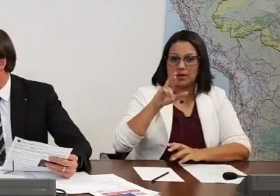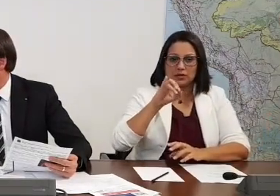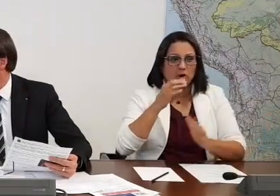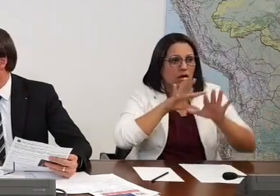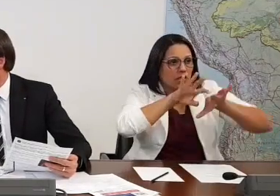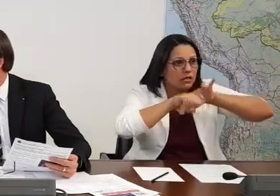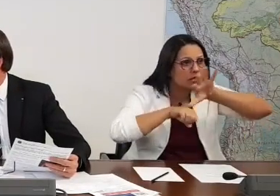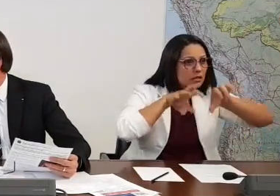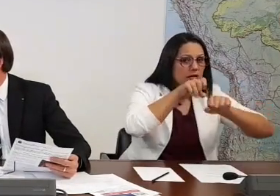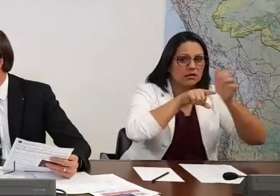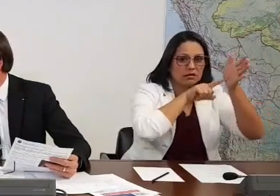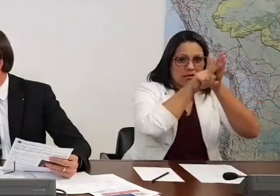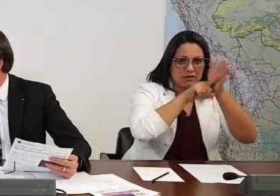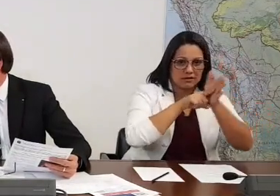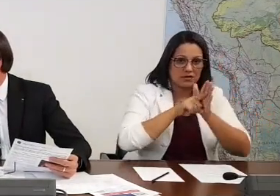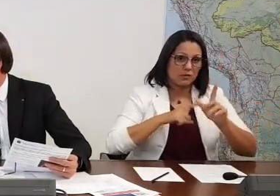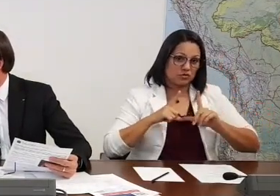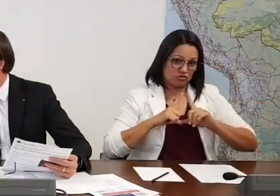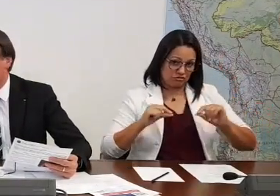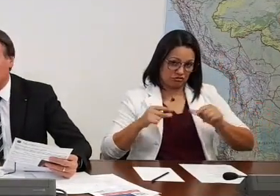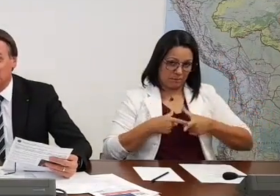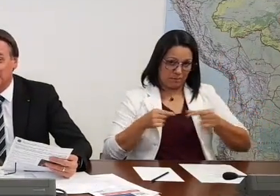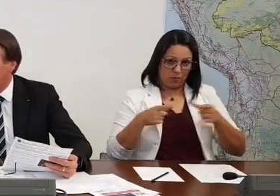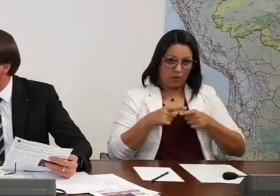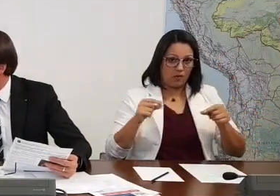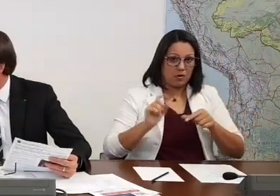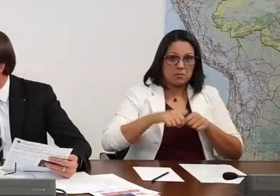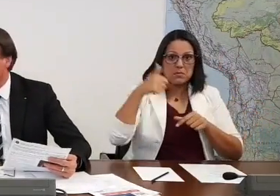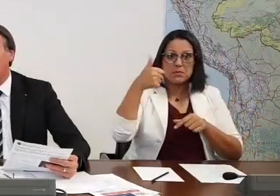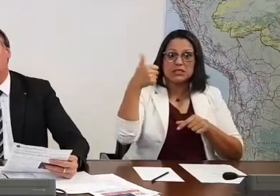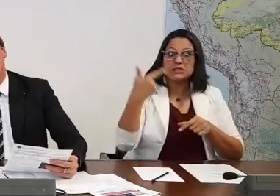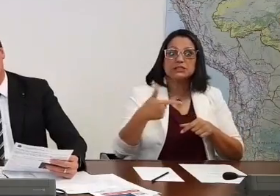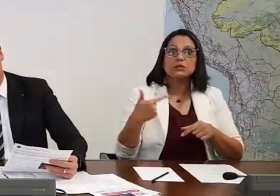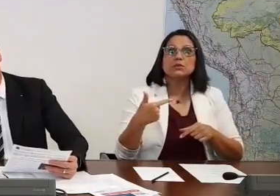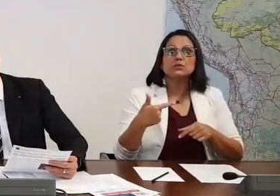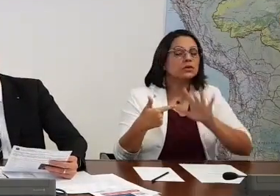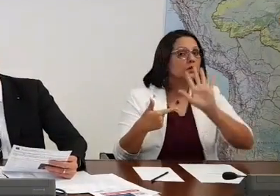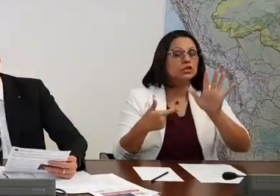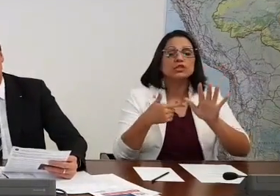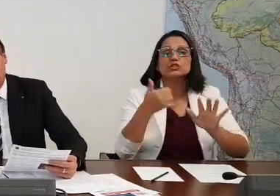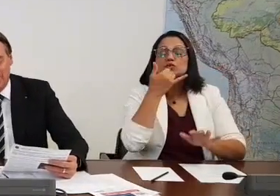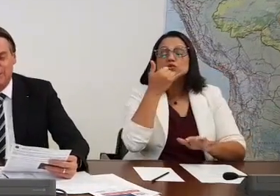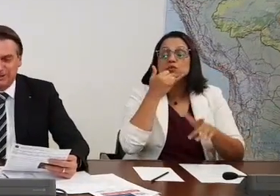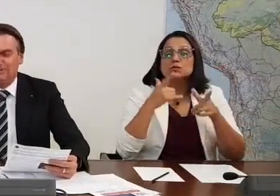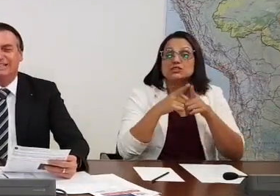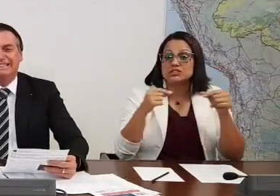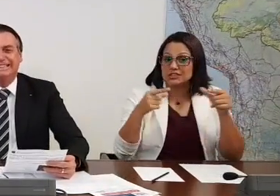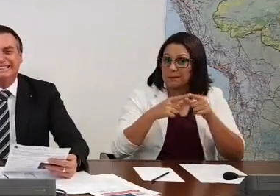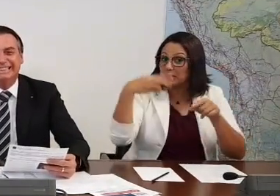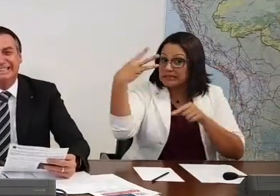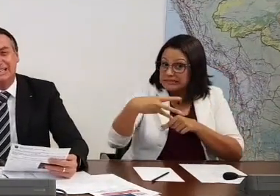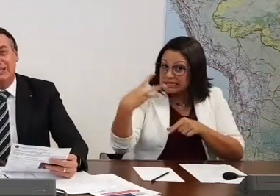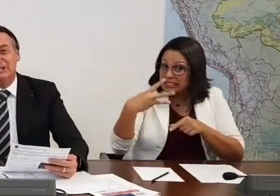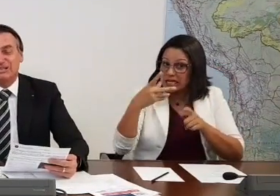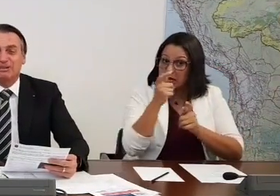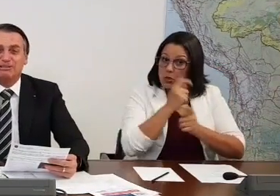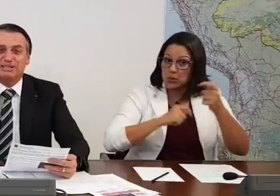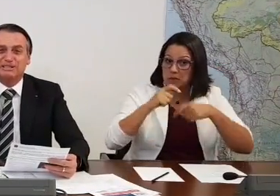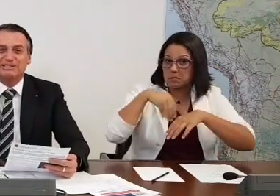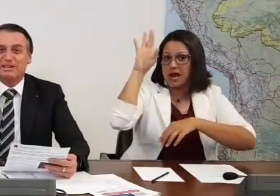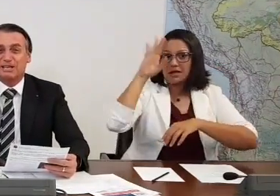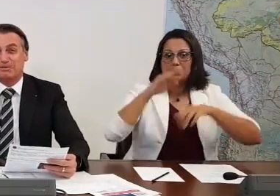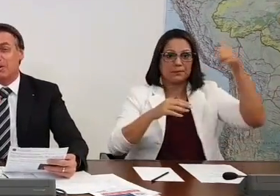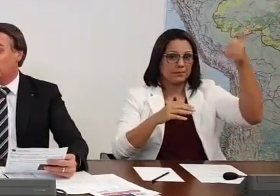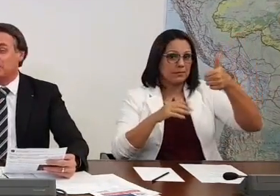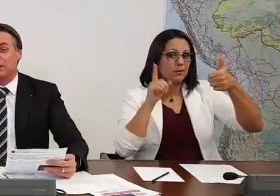nada mais, nada menos que a primeira e a segunda economia do mundo, é isso mesmo? Não, não, Japão é a terceira. Calma, calma. Estados